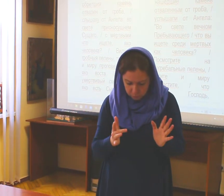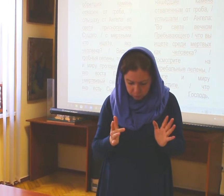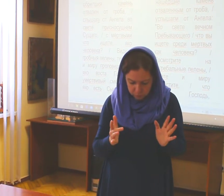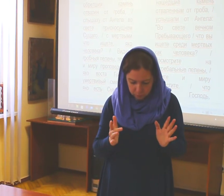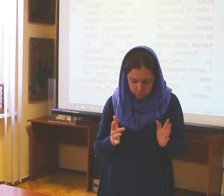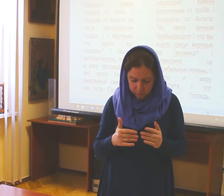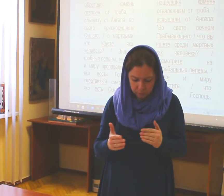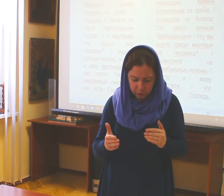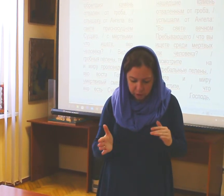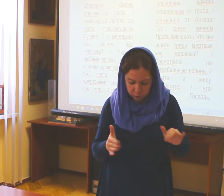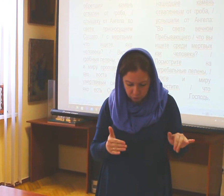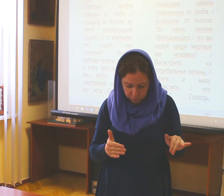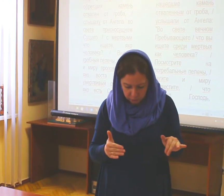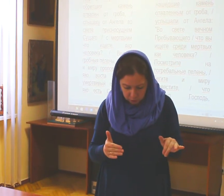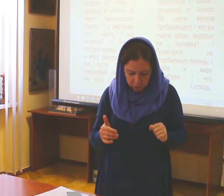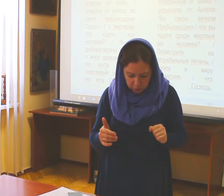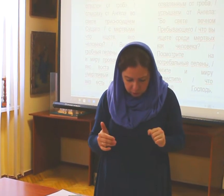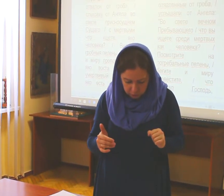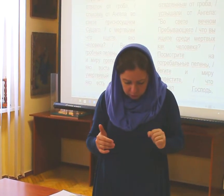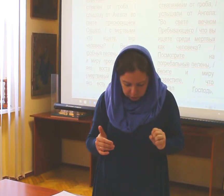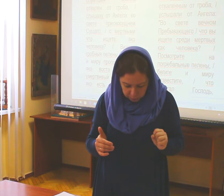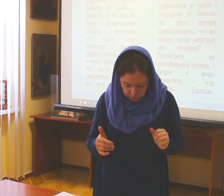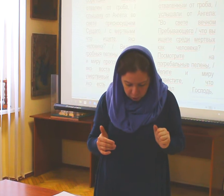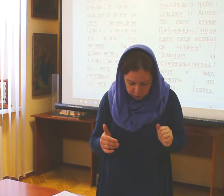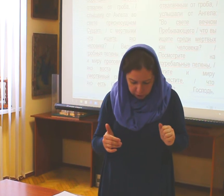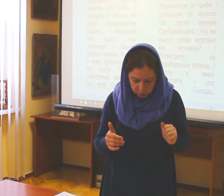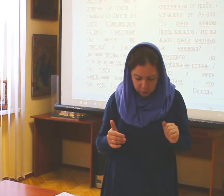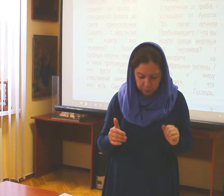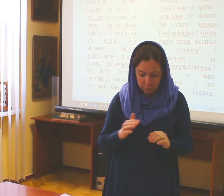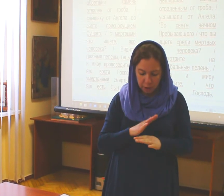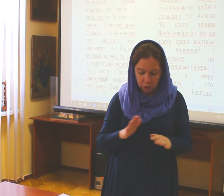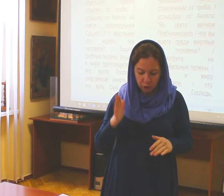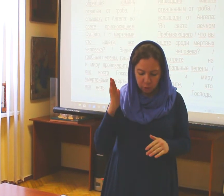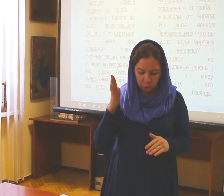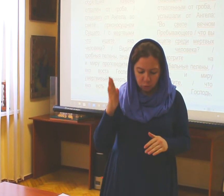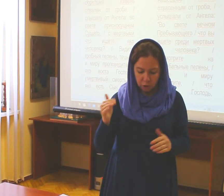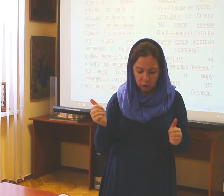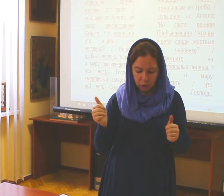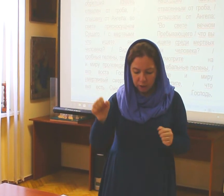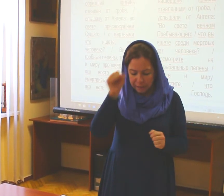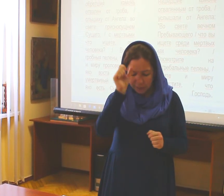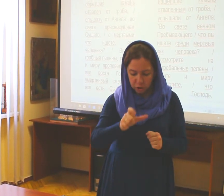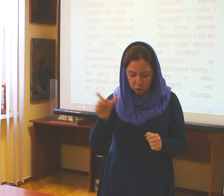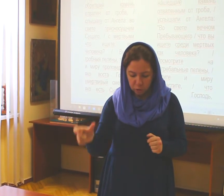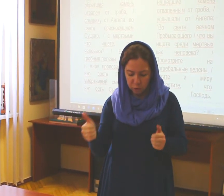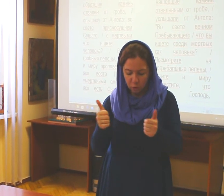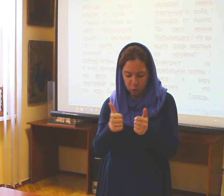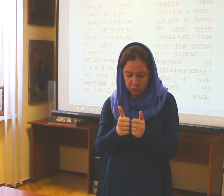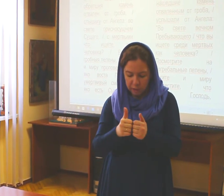Так, это все. Когда выкинут грешницы, не будет у грешников после